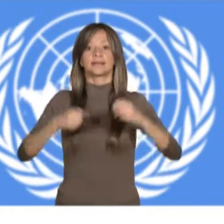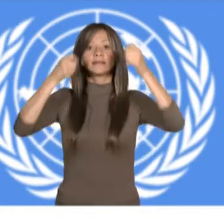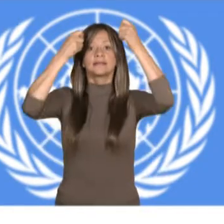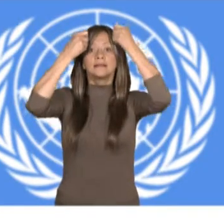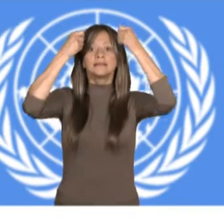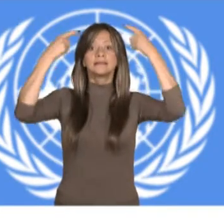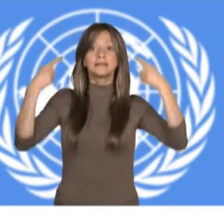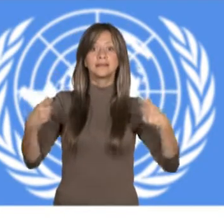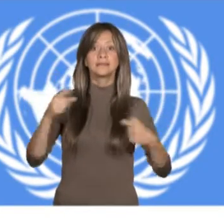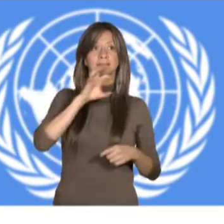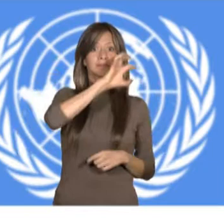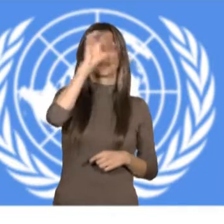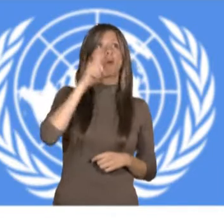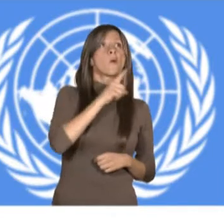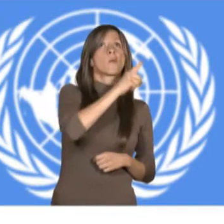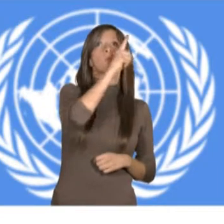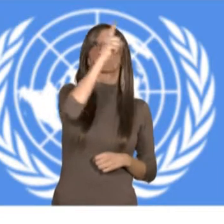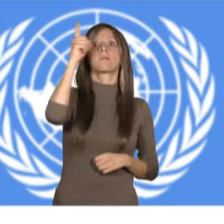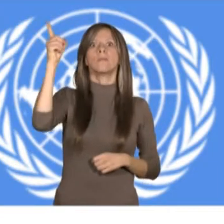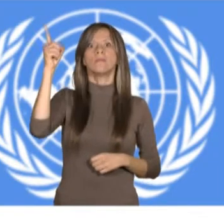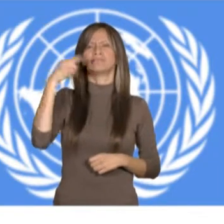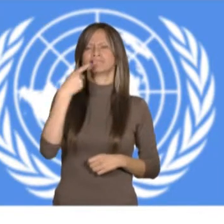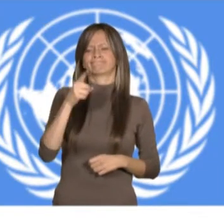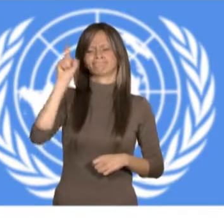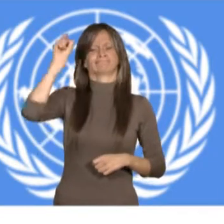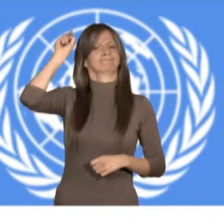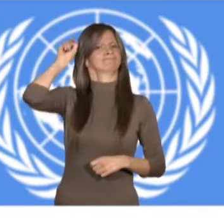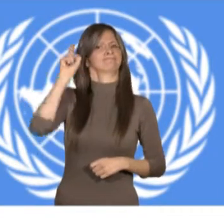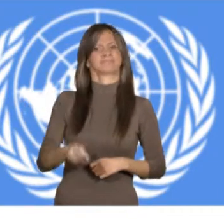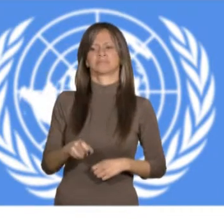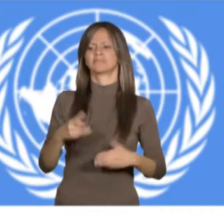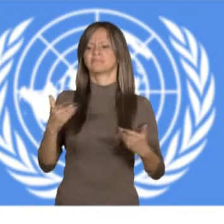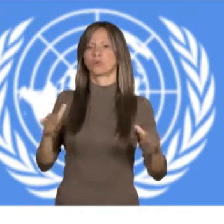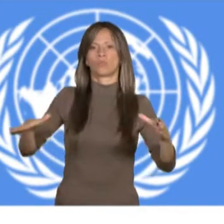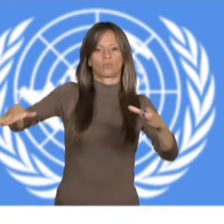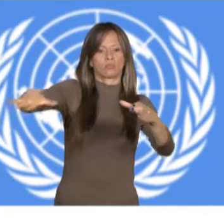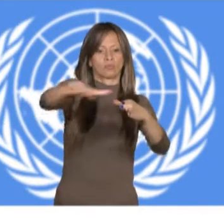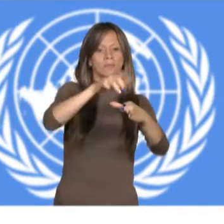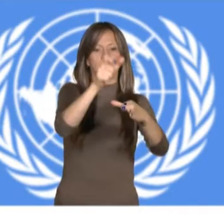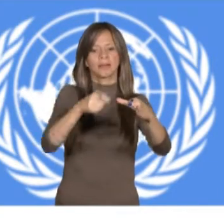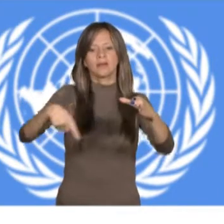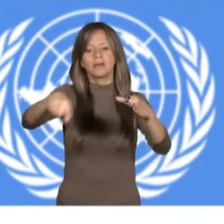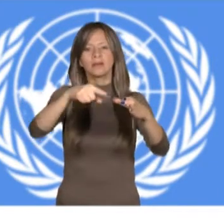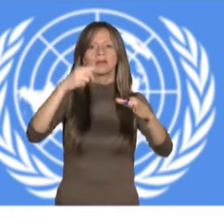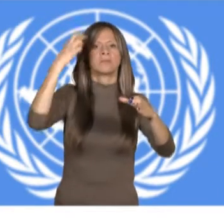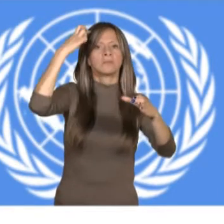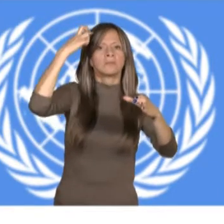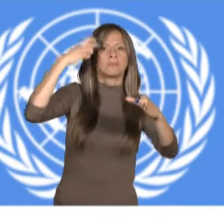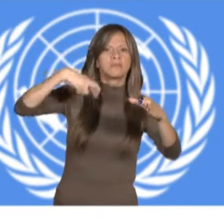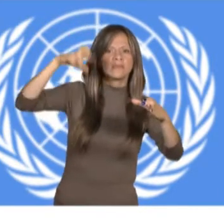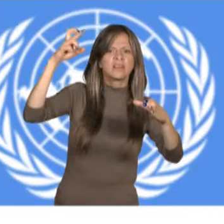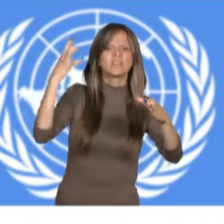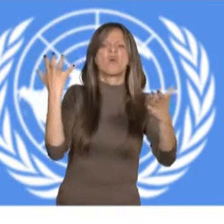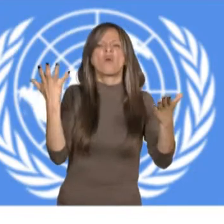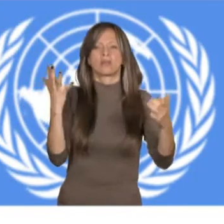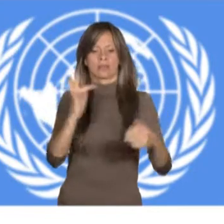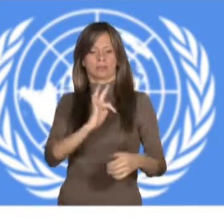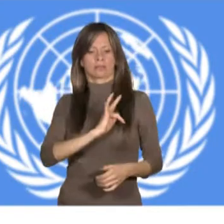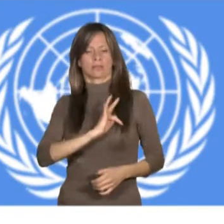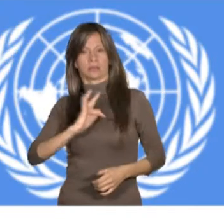Segundo, los Estados Partes promoverán el desarrollo de formación inicial y continua para los profesionales